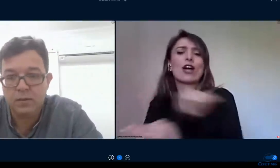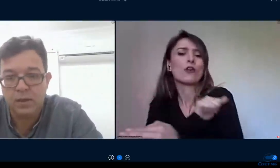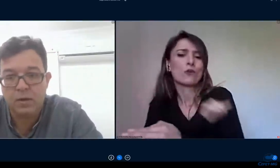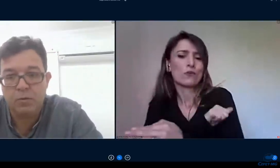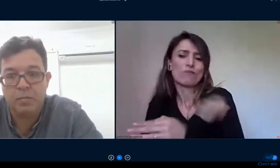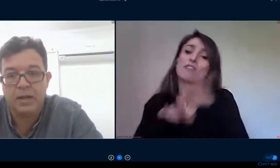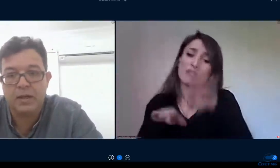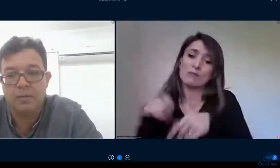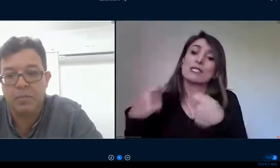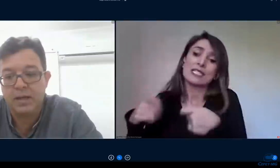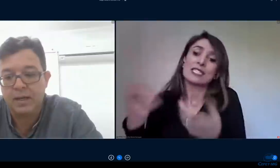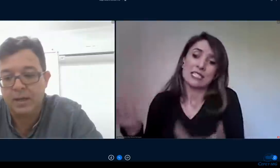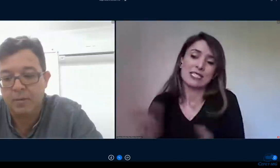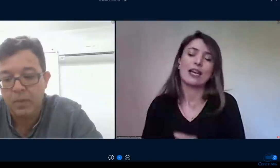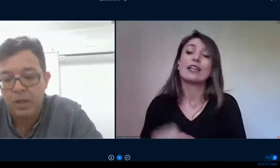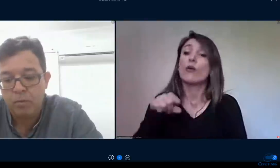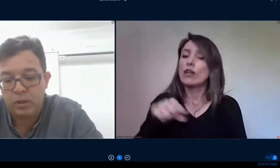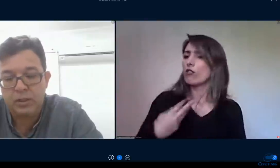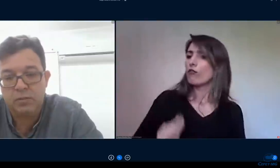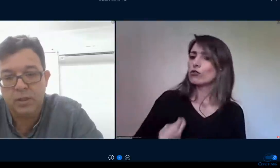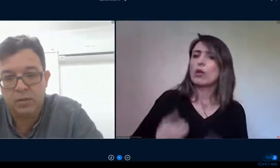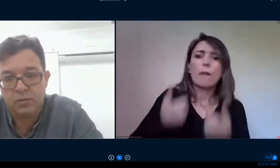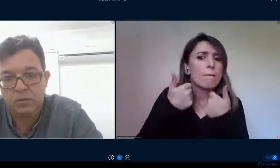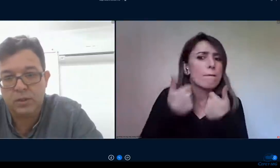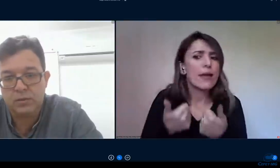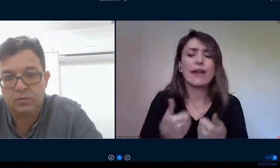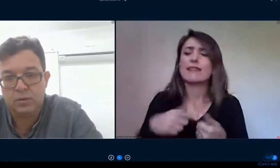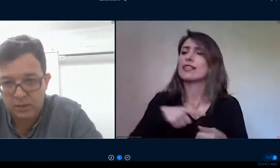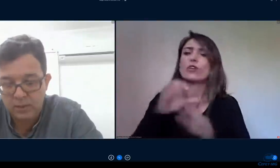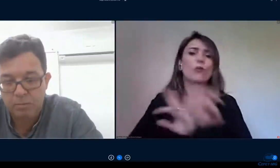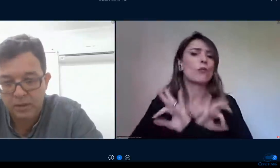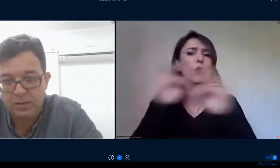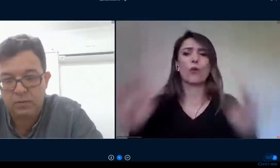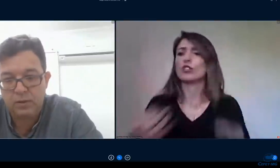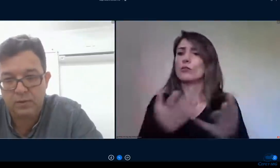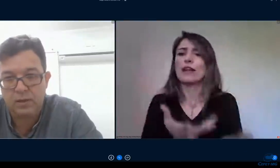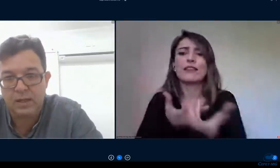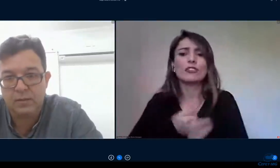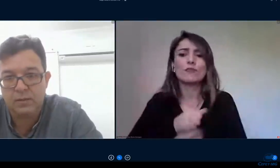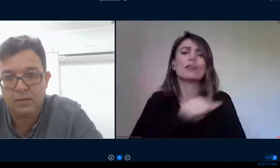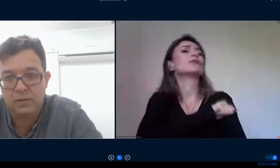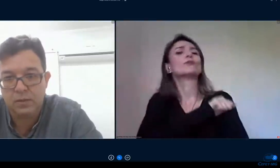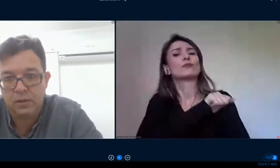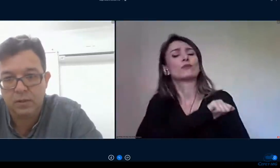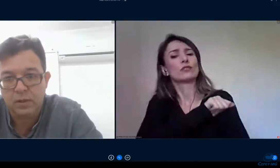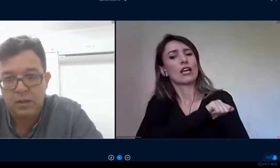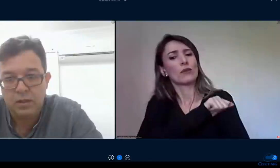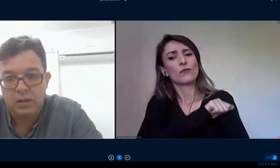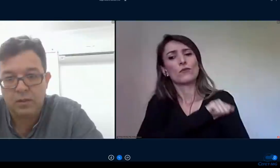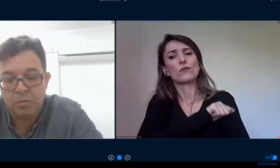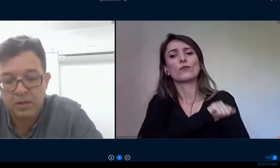tem sido essencial para atendimento aos estudantes que apresentam necessidades